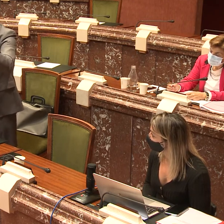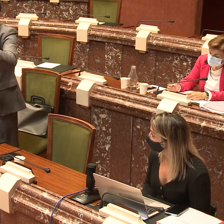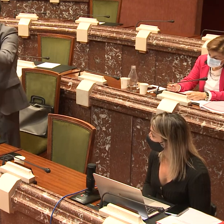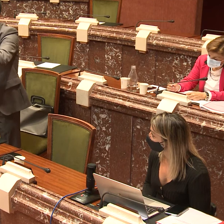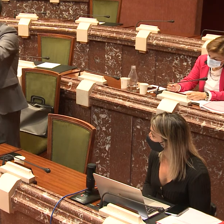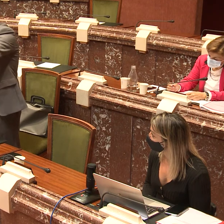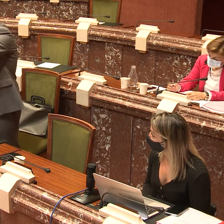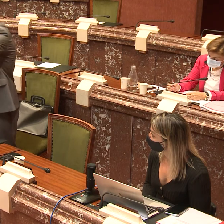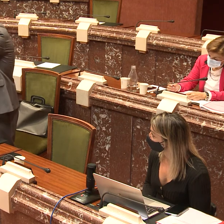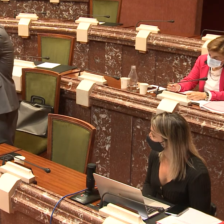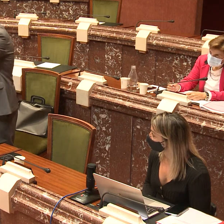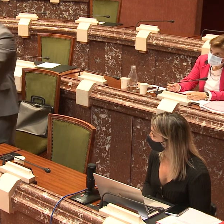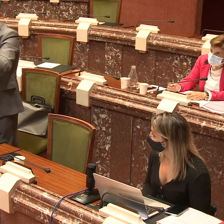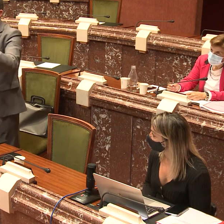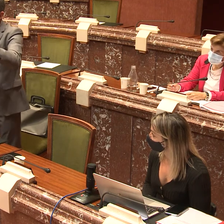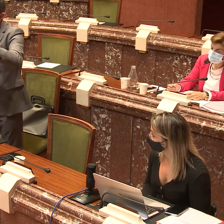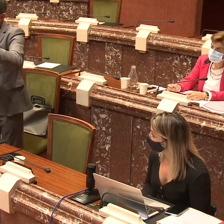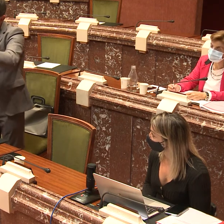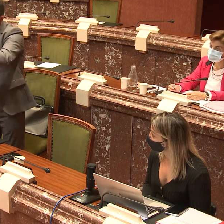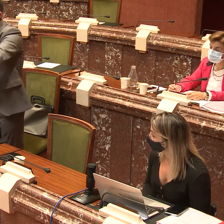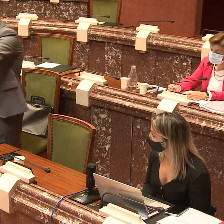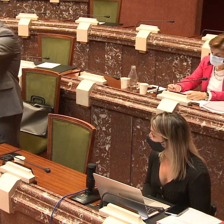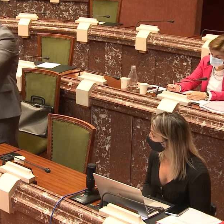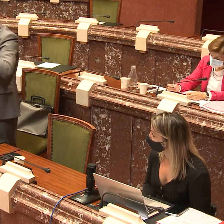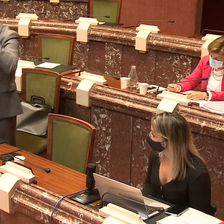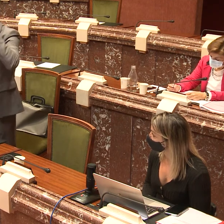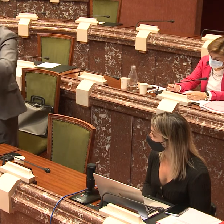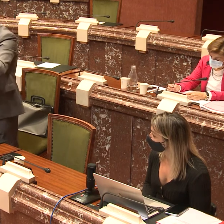que ya tienen este tipo de proyectos ya cubiertos.